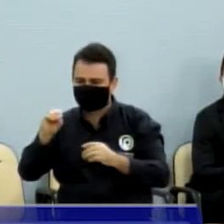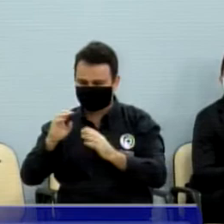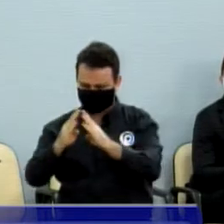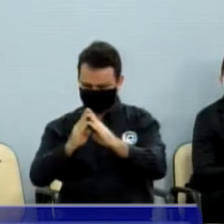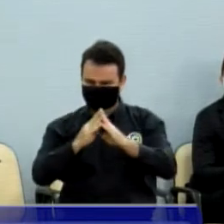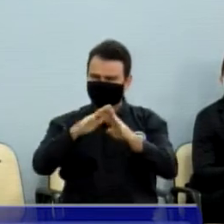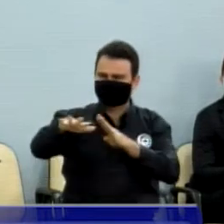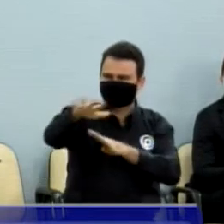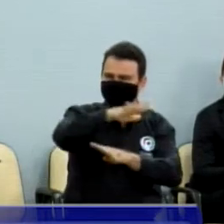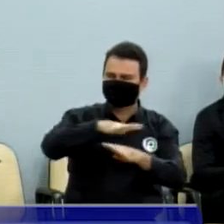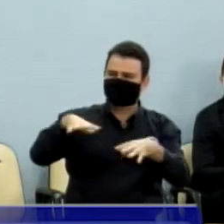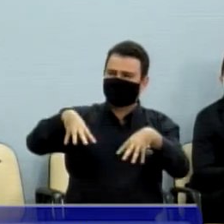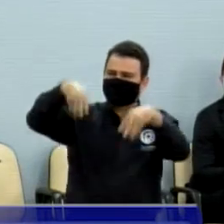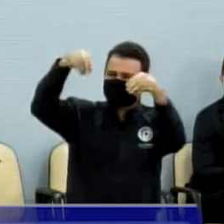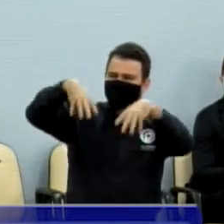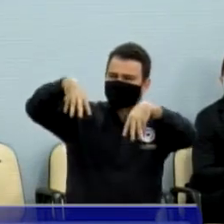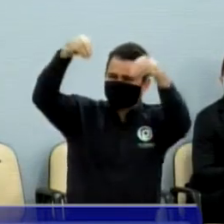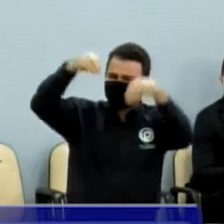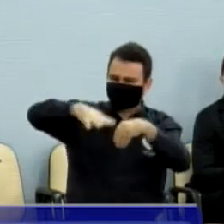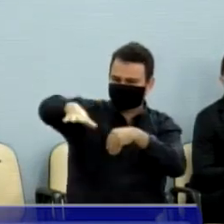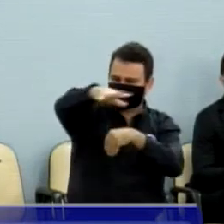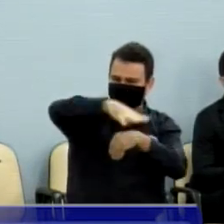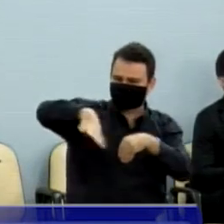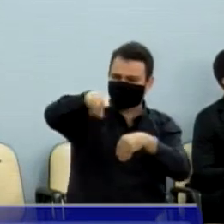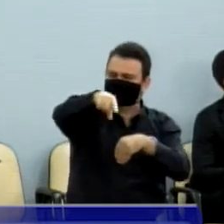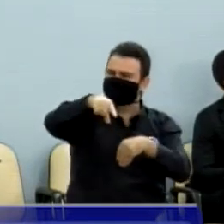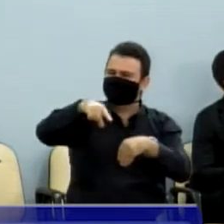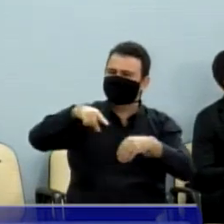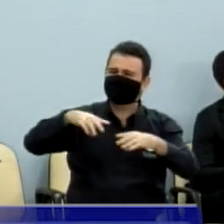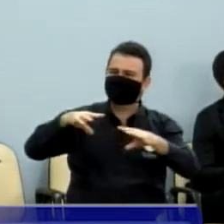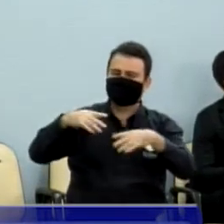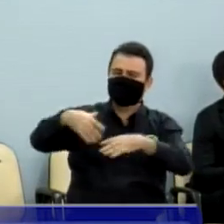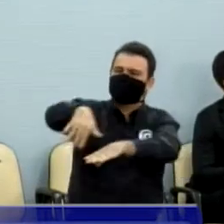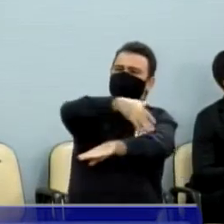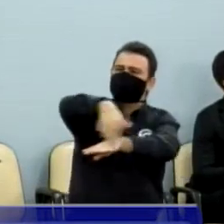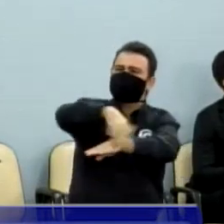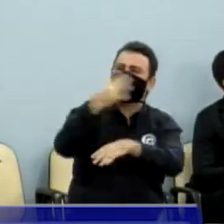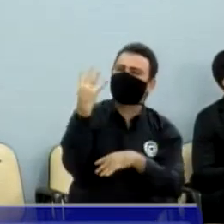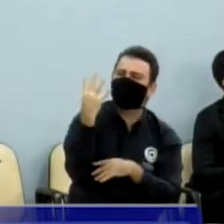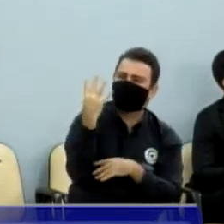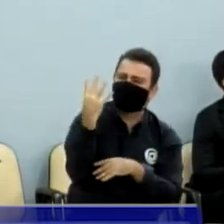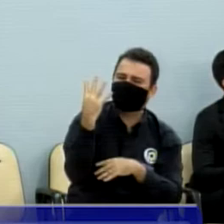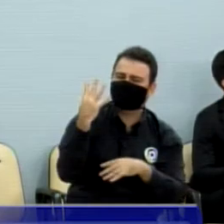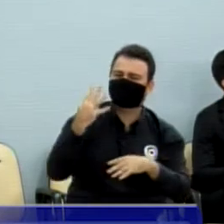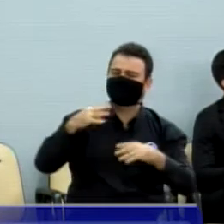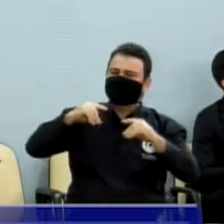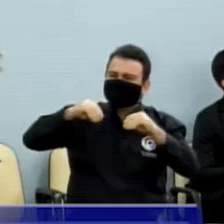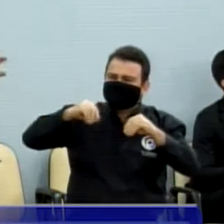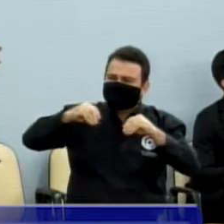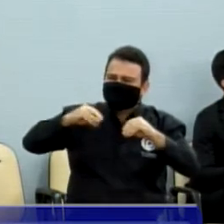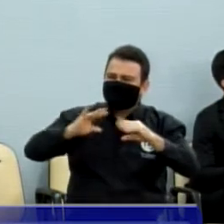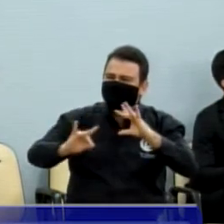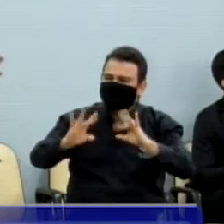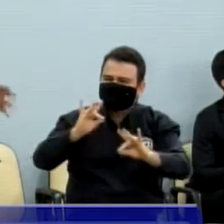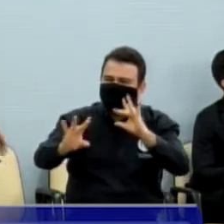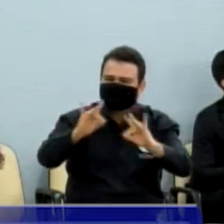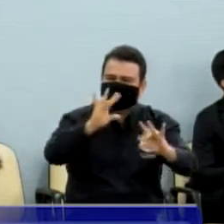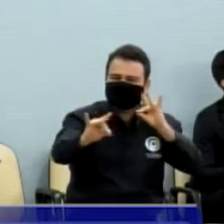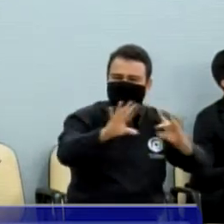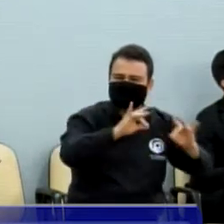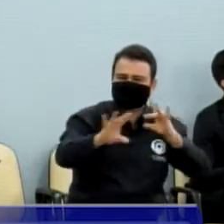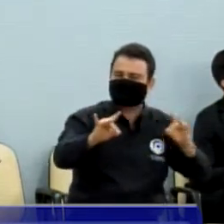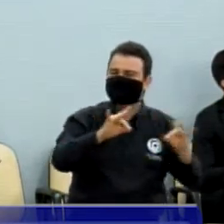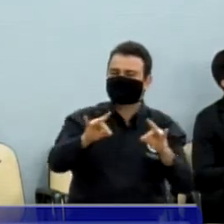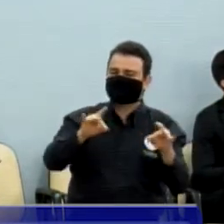chuva, o Castelinho 3 está na terra, são quatro ruas ali, há muitos anos ilhada, além do asfalto, só aquele